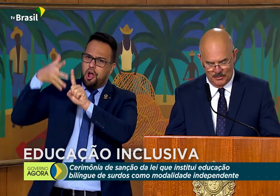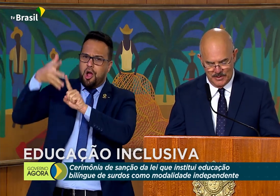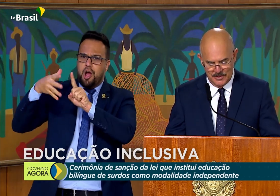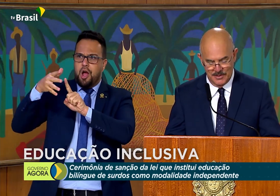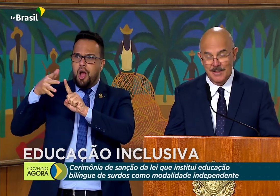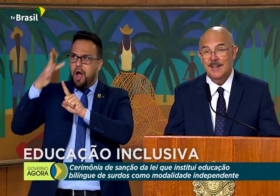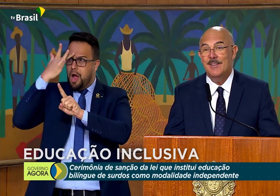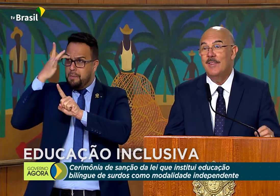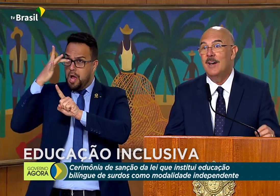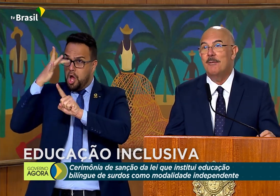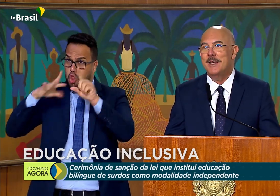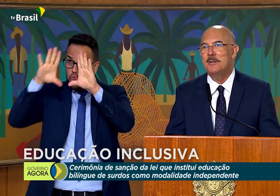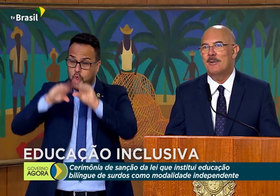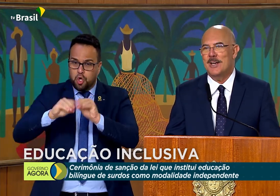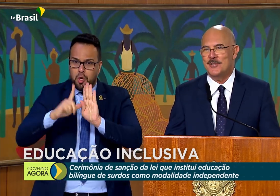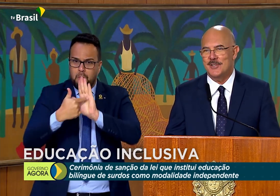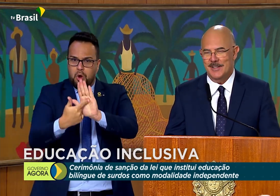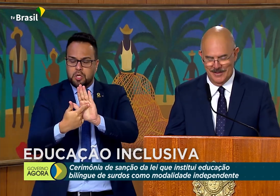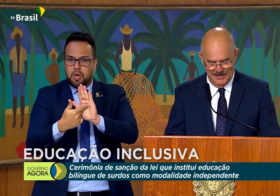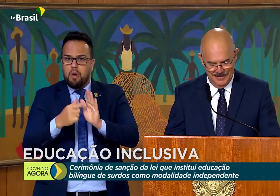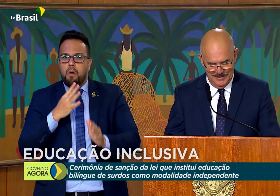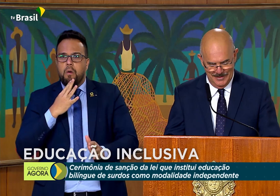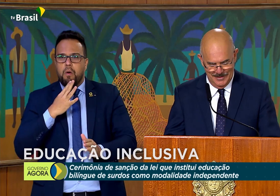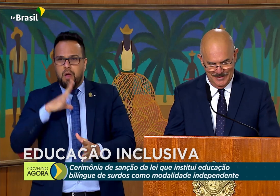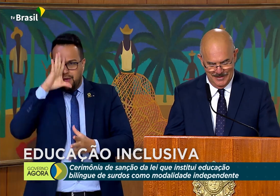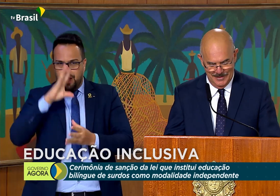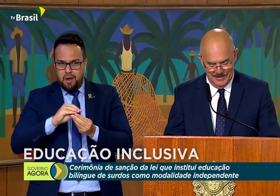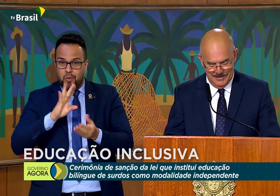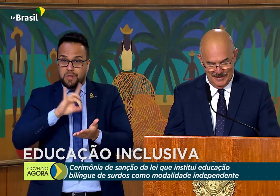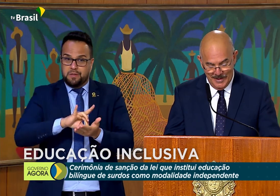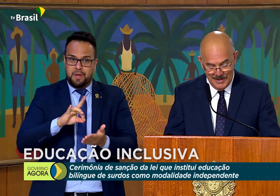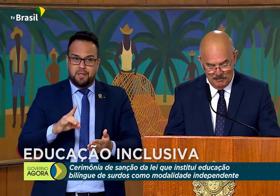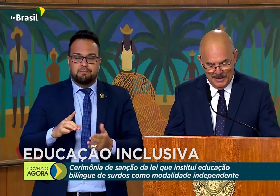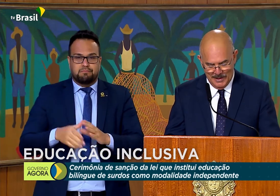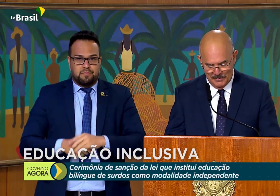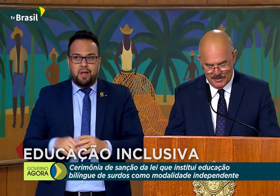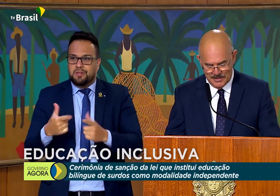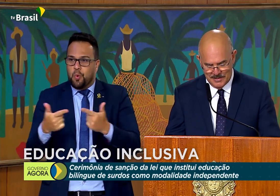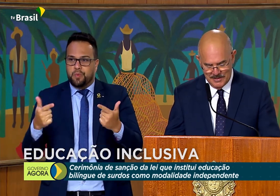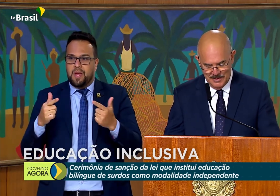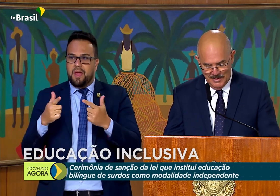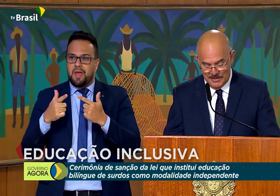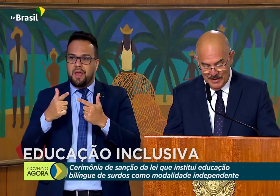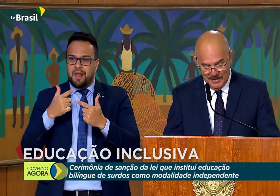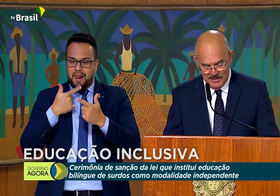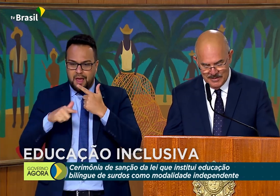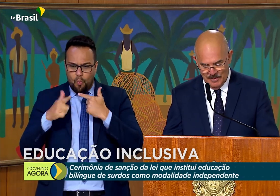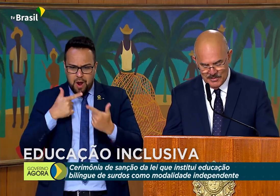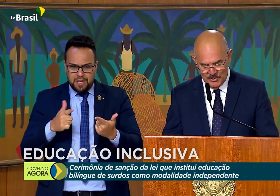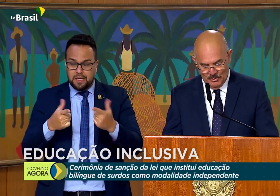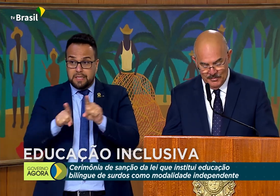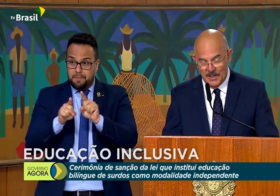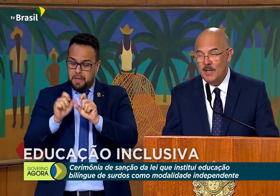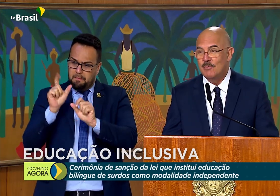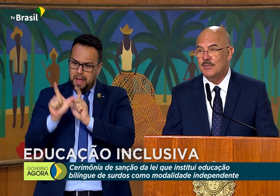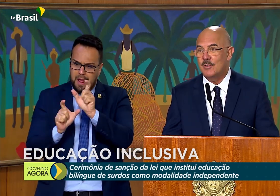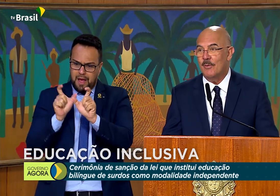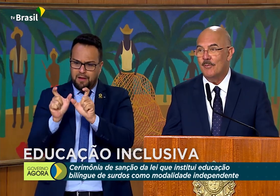noite. Não há linguagem, nem há palavras, e deles não se ouve nenhum som.